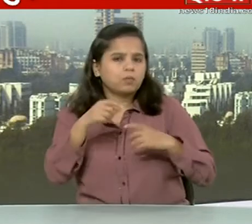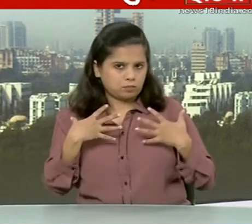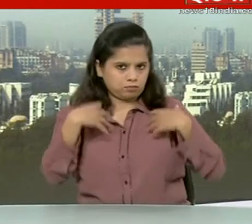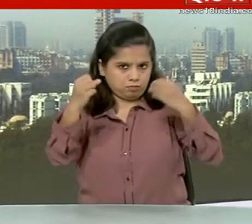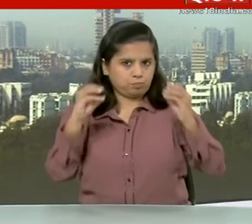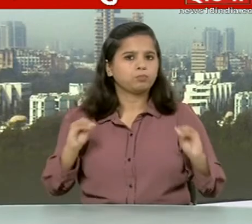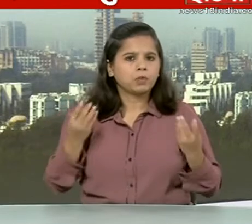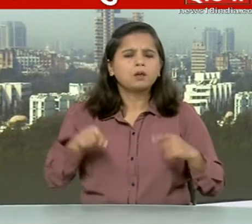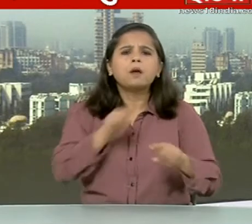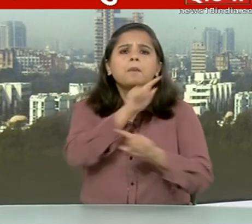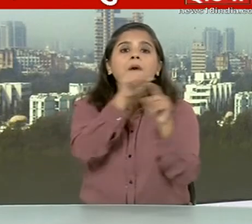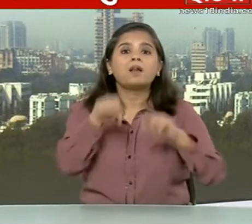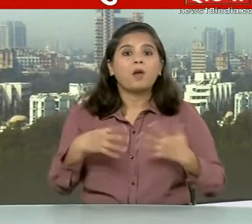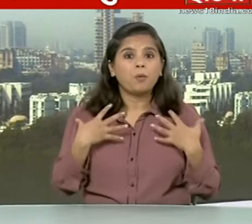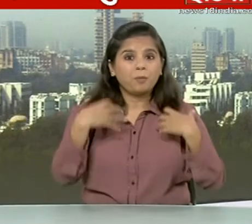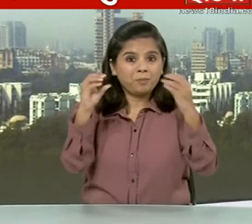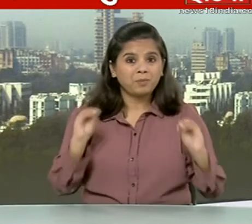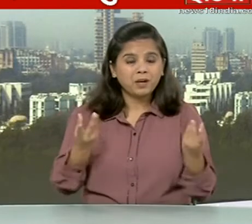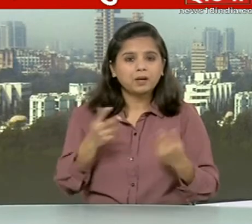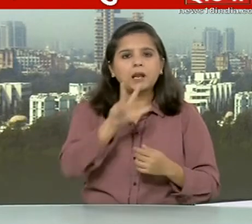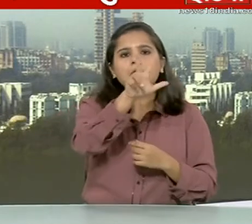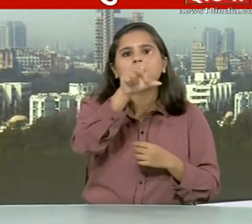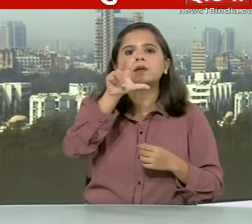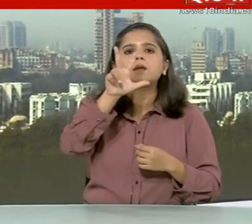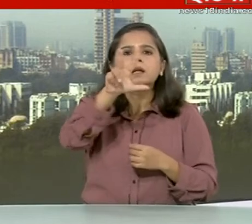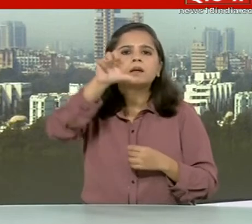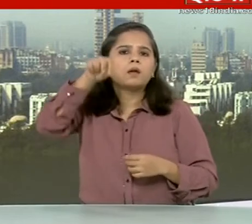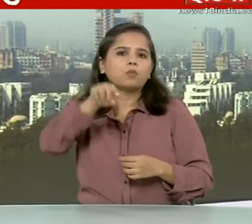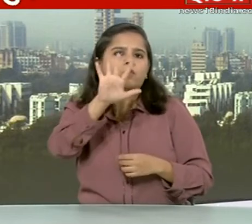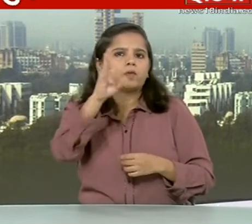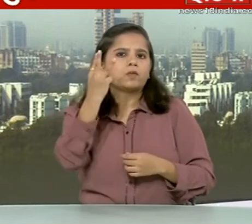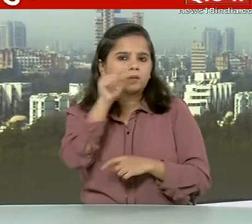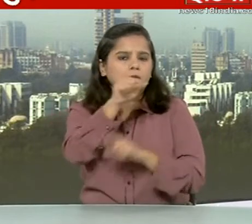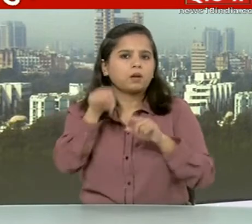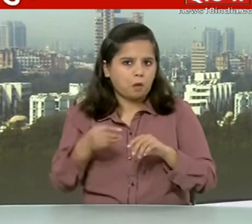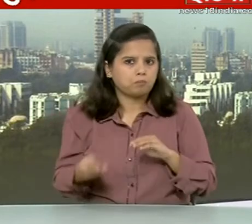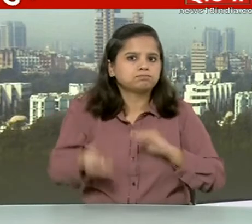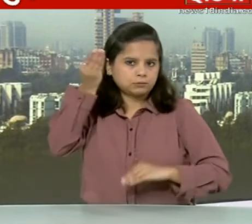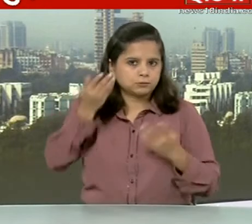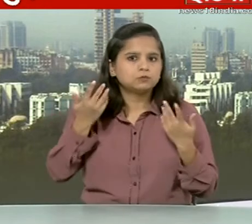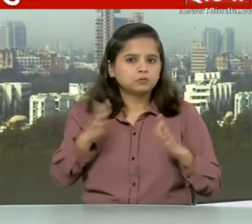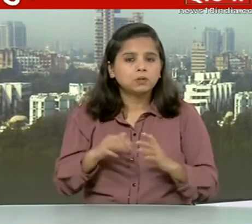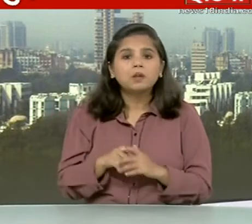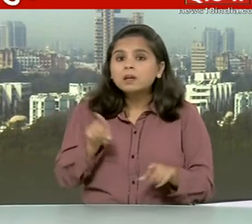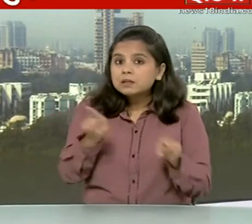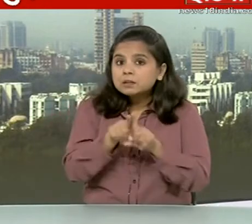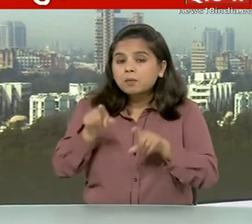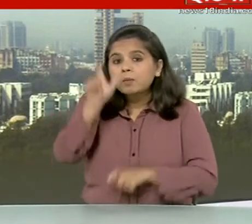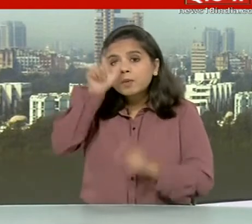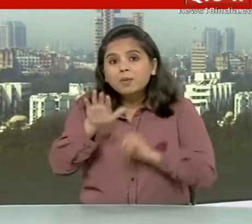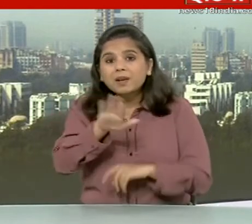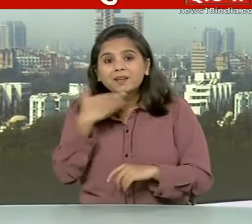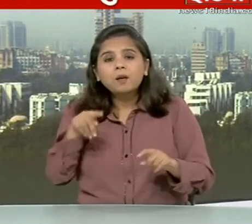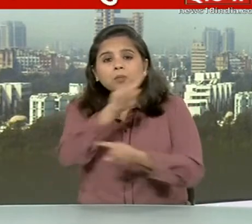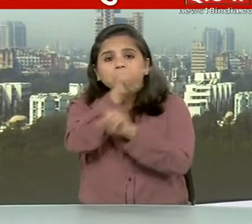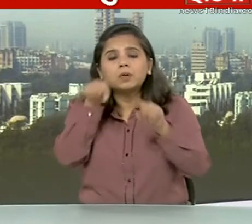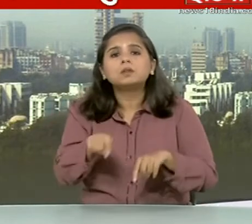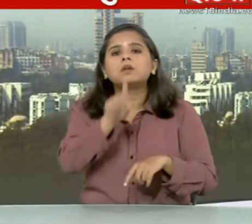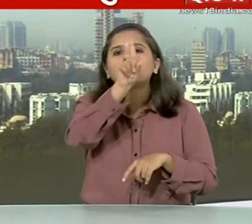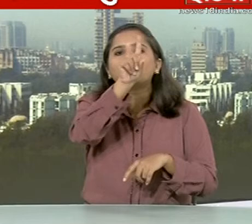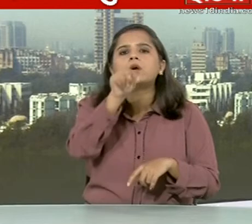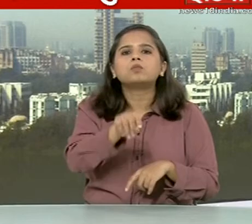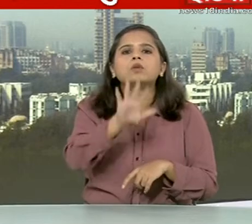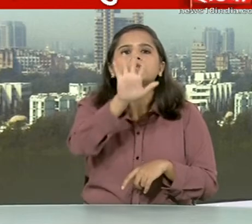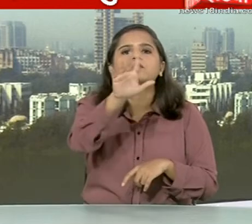ठीक हुए हैं और रिकवरी दर बढ़कर 89.53 प्रतिशत हो गई है साथी मृत्युदर घटकर 1